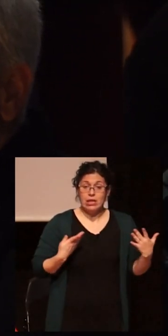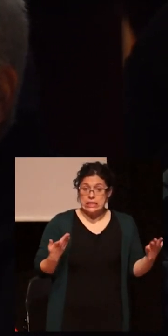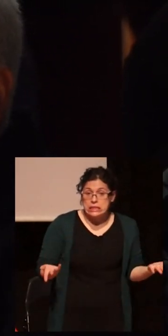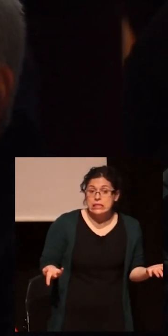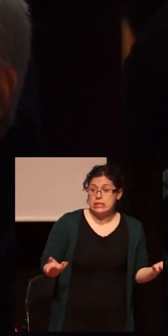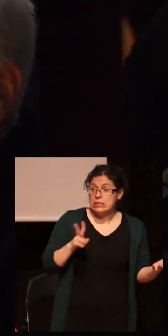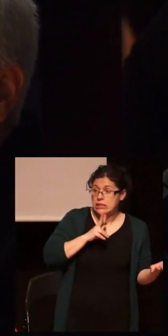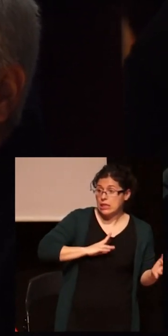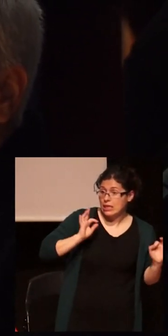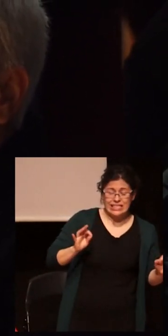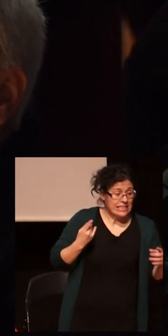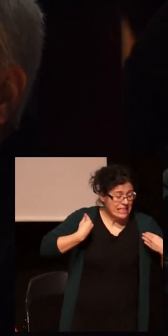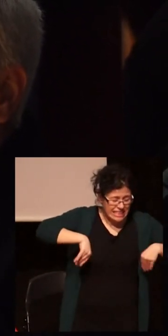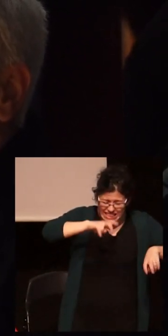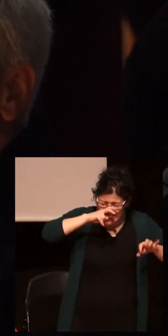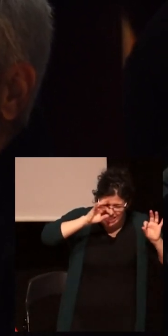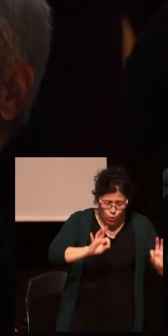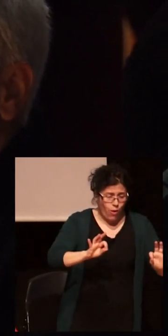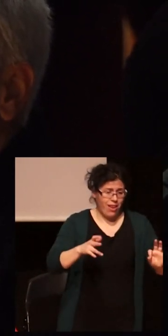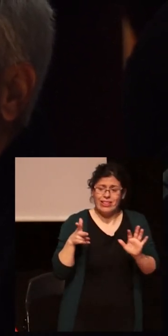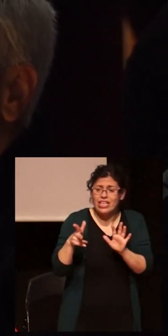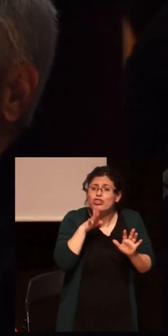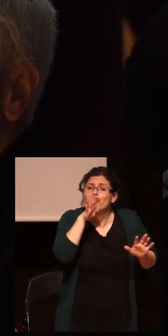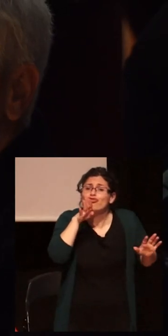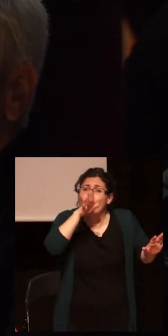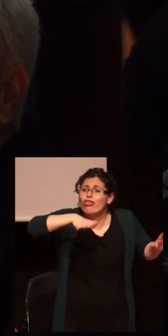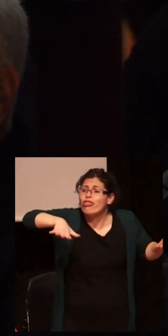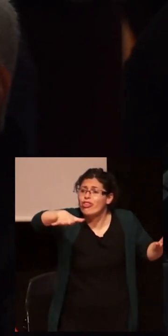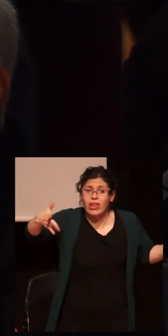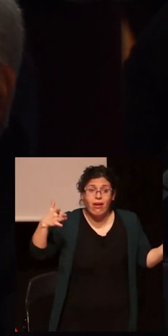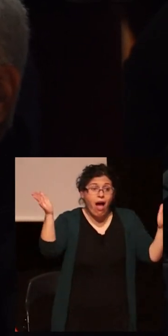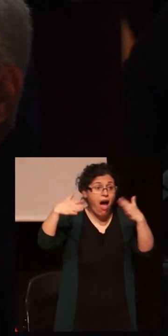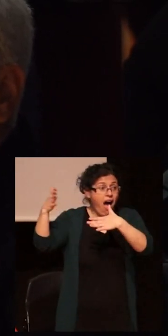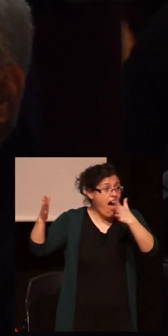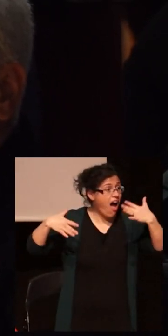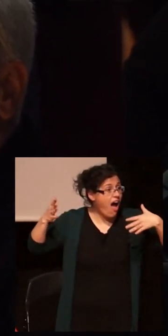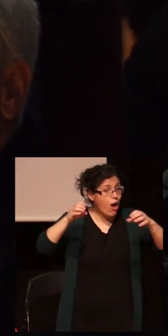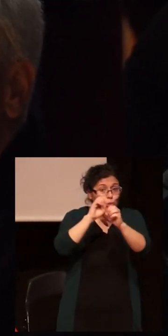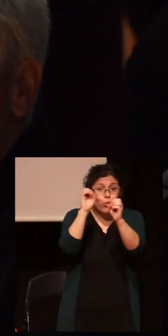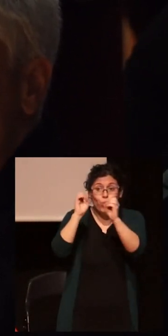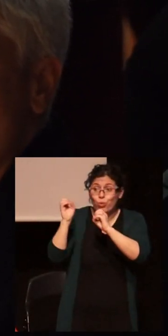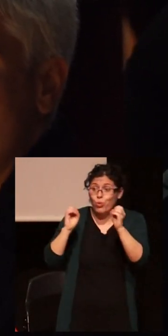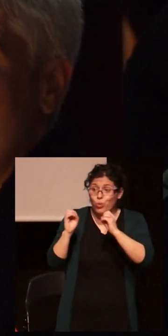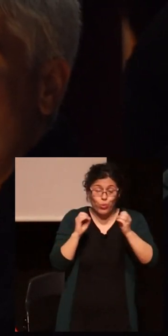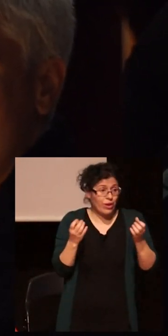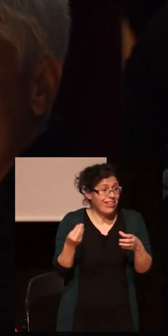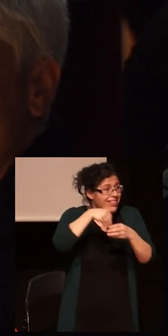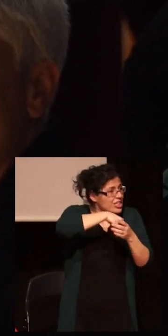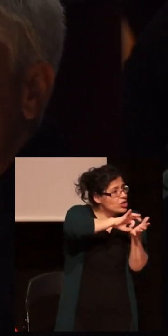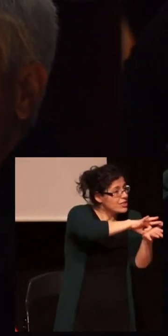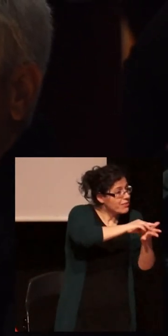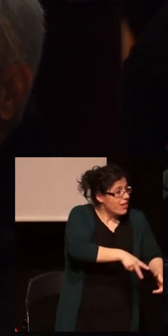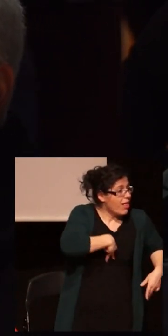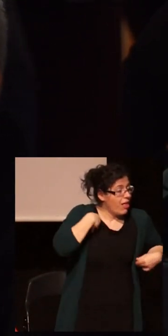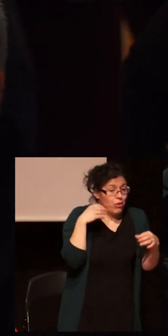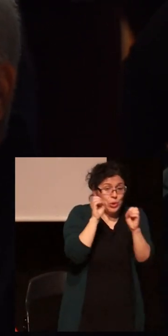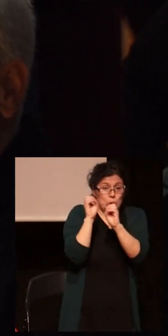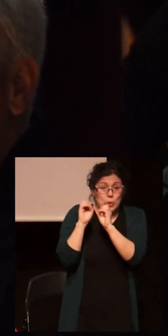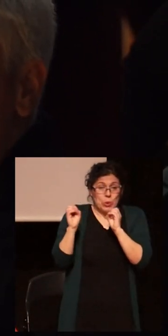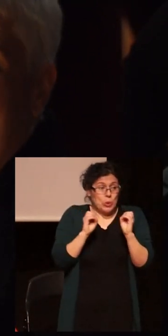exactamente lo mismo, ¿Dónde quedan los derechos de las personas? Porque no están tan poco cubiertos en los servicios muchas veces generalistas, ¿no? ¿De qué se habla? ¿No? ¿De